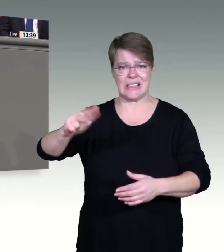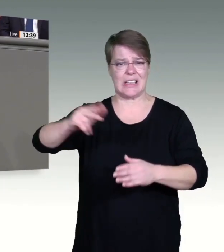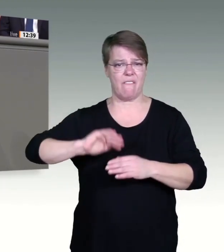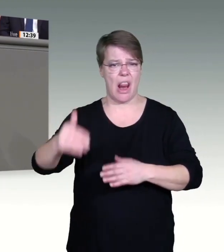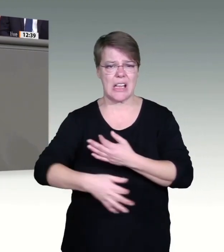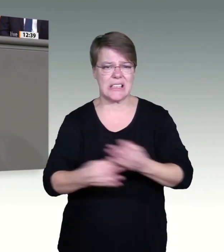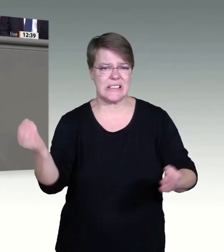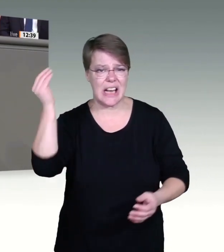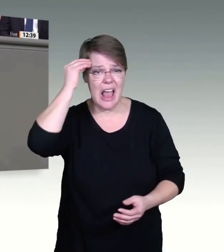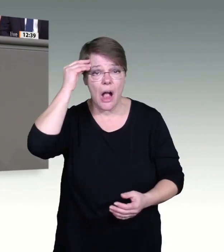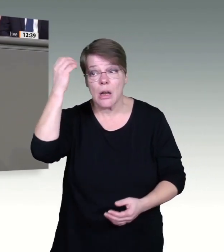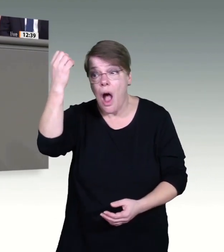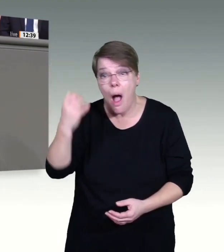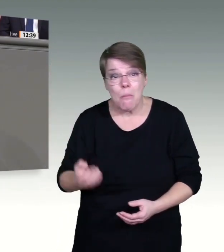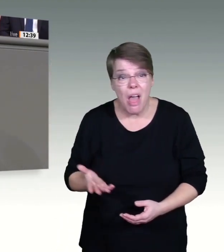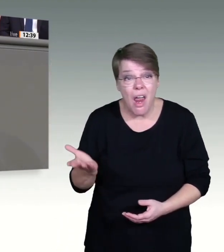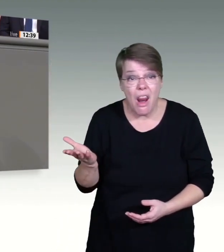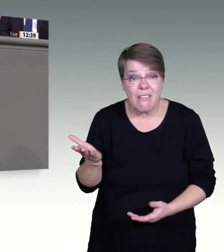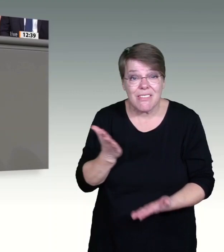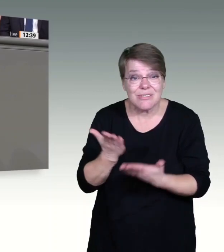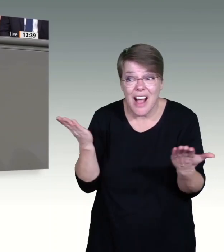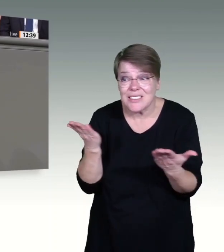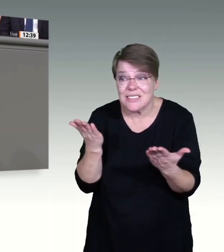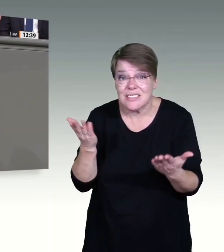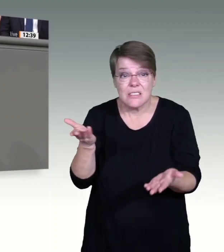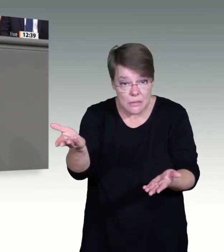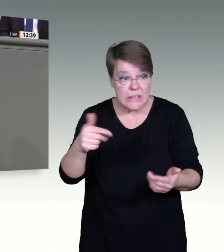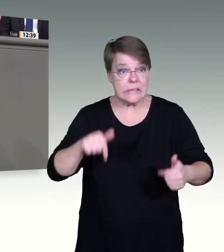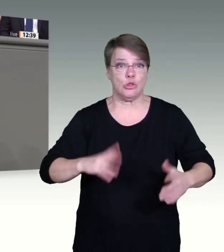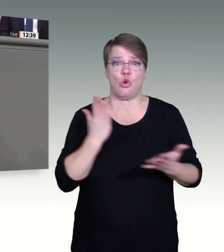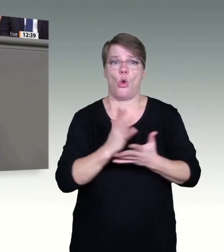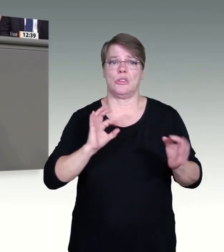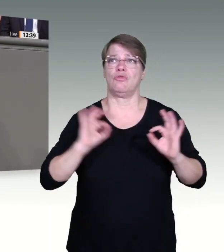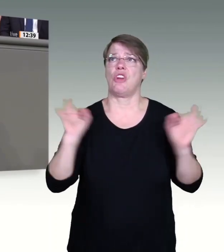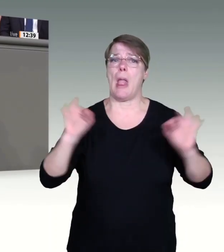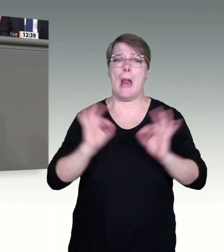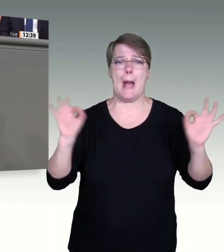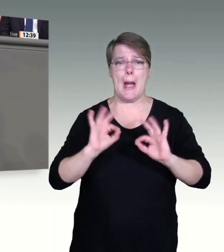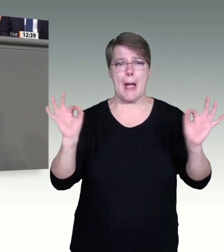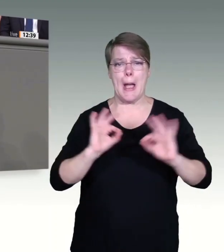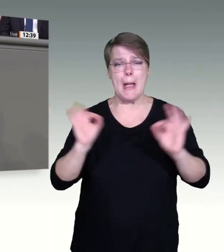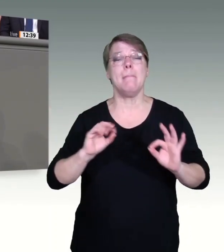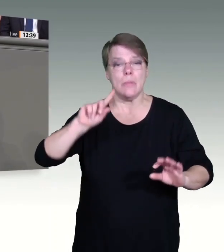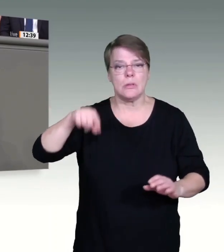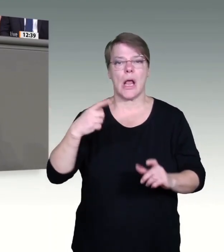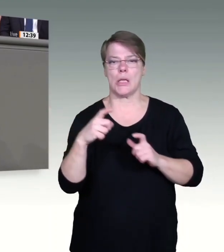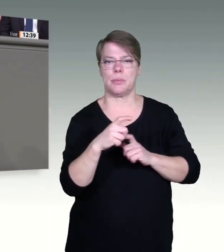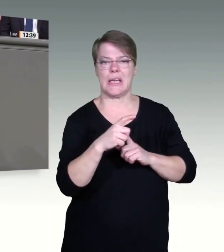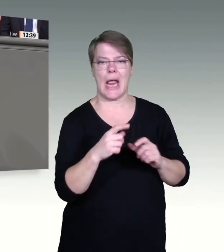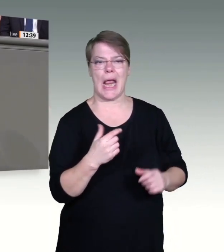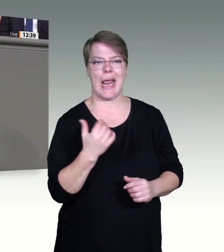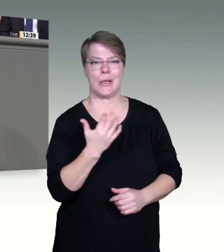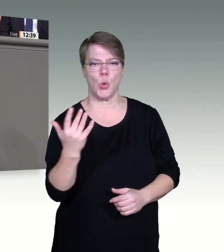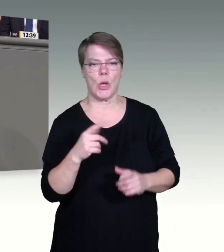Ruhe an ihrem Koalitionsvertrag gestrickt und ihre Pöstchen verteilt. Freedom Day Euphorie, besonders stark ausgeprägt bei der